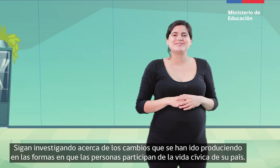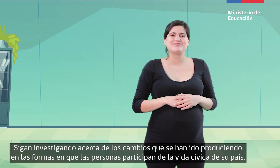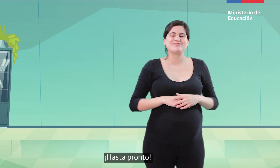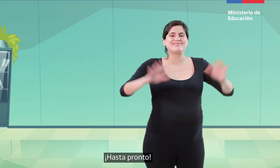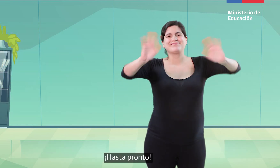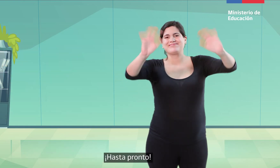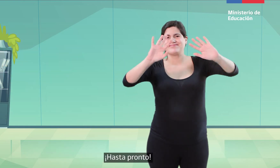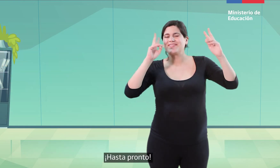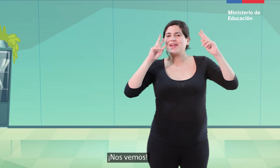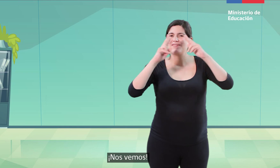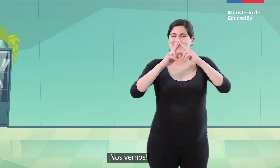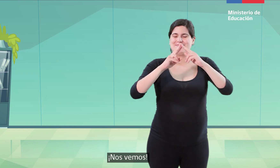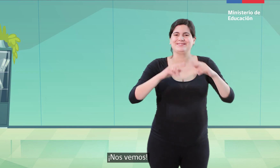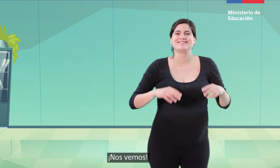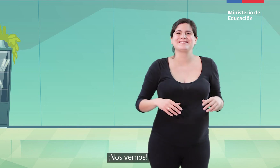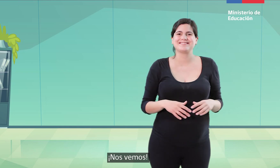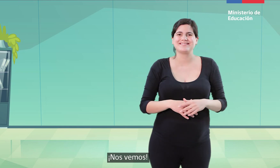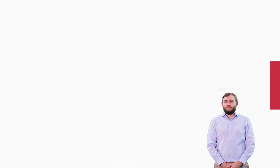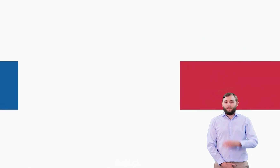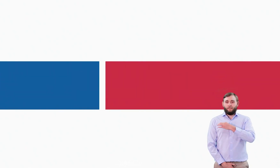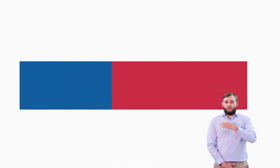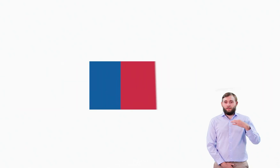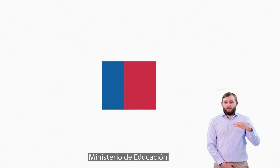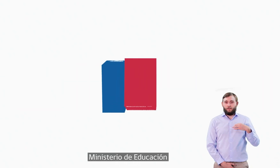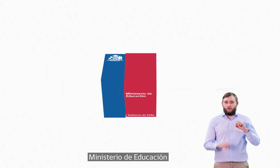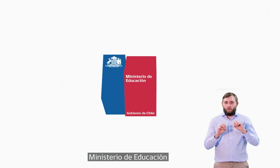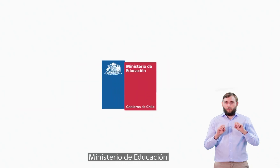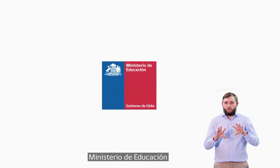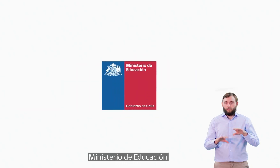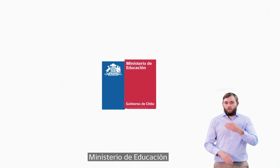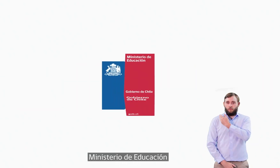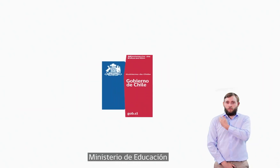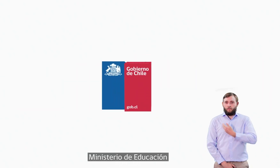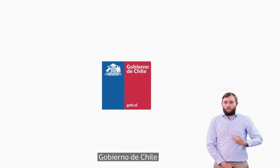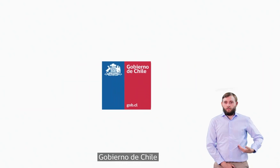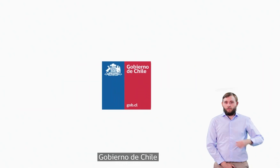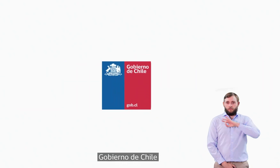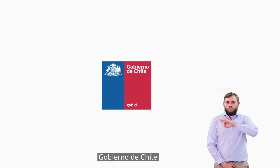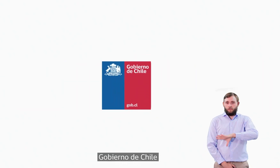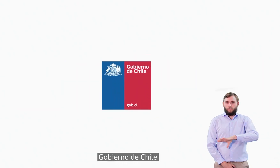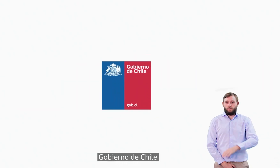¡Hasta pronto! ¡Nos vemos! Ministerio de Educación Gobierno de Chile